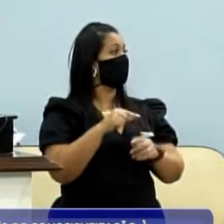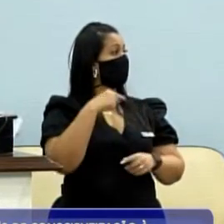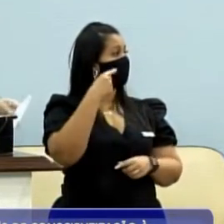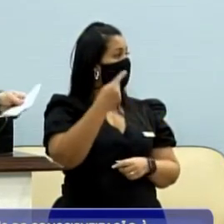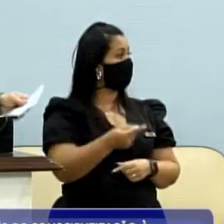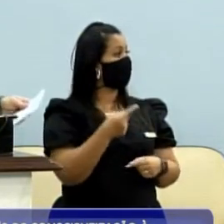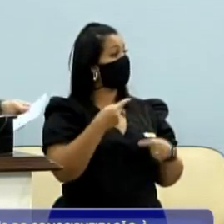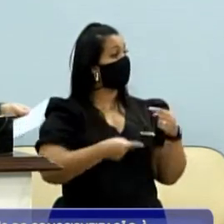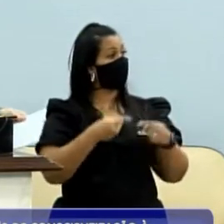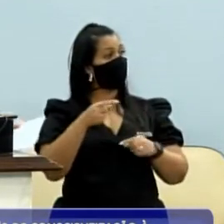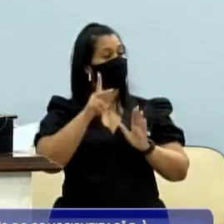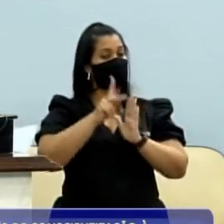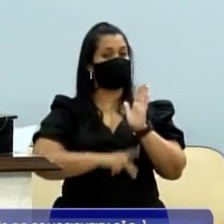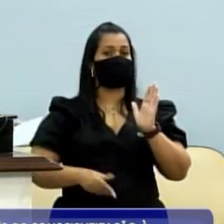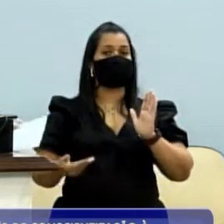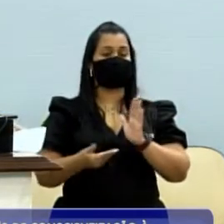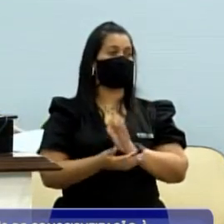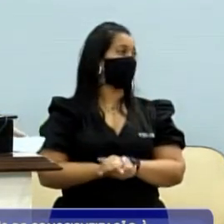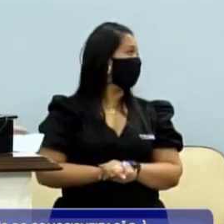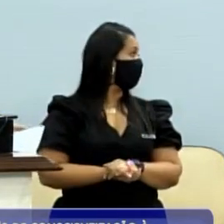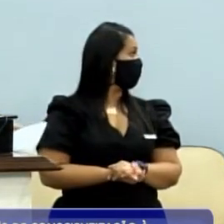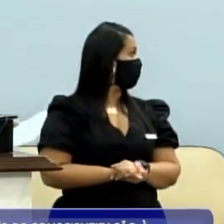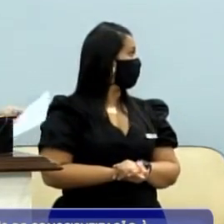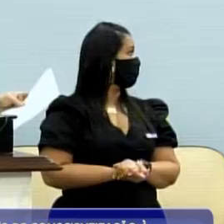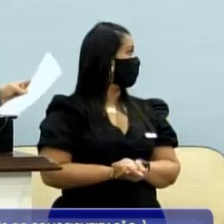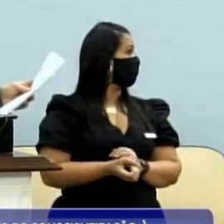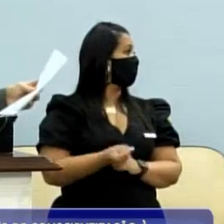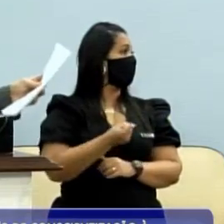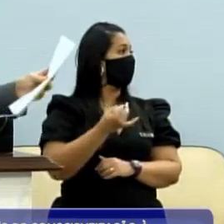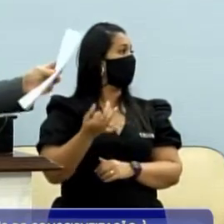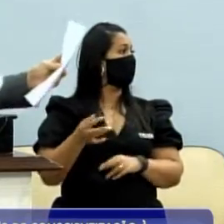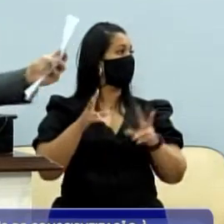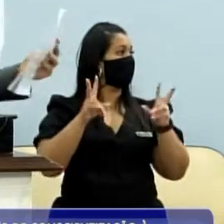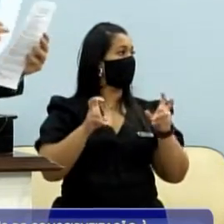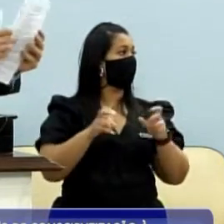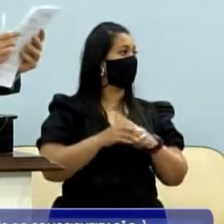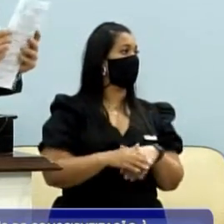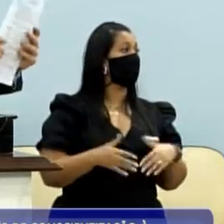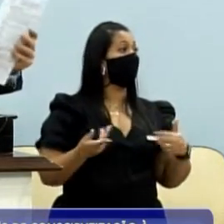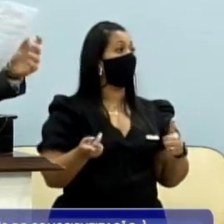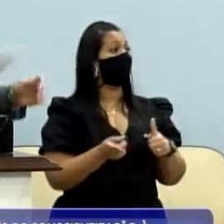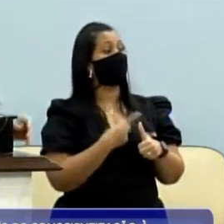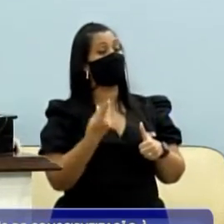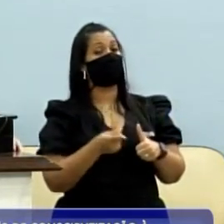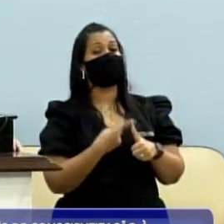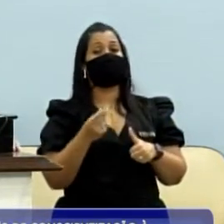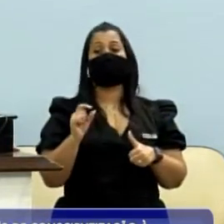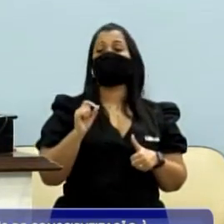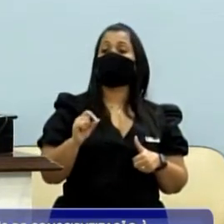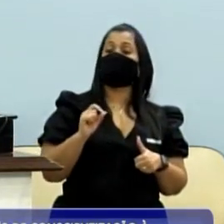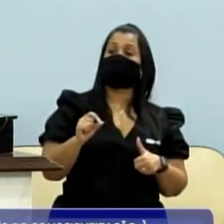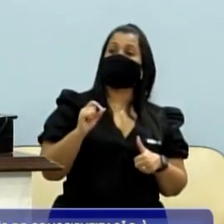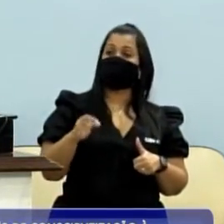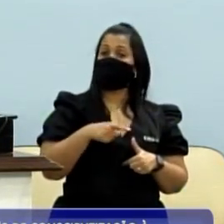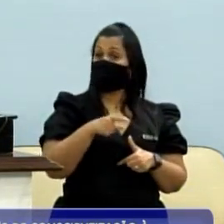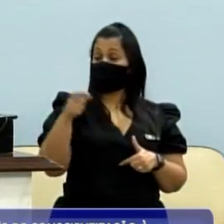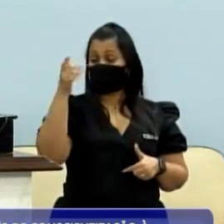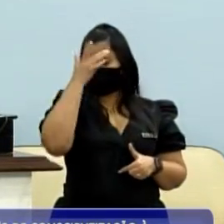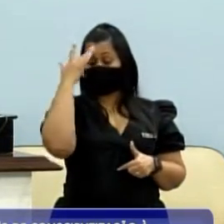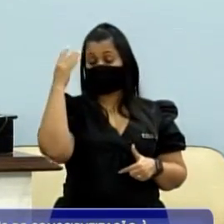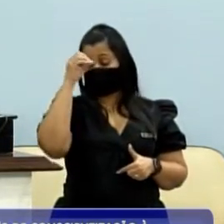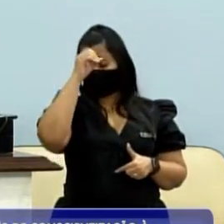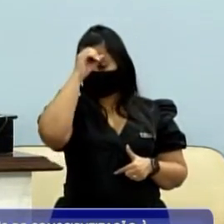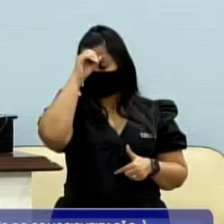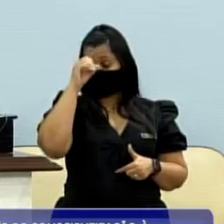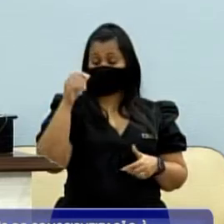quando eu for discutir o projeto. Alguns assuntos me trazem a esta tribuna. O primeiro deles, para quem não sabe, esse é o mês de